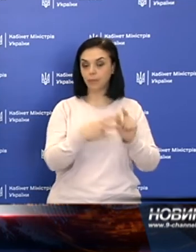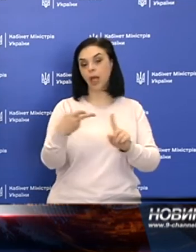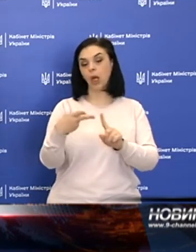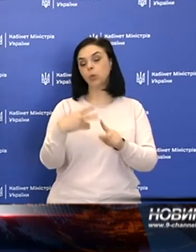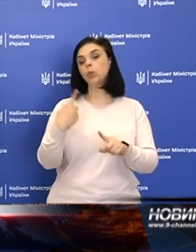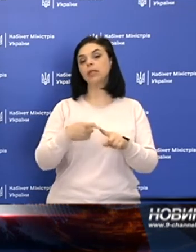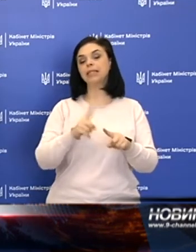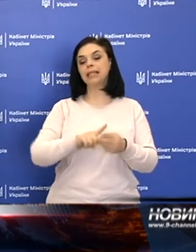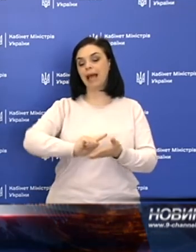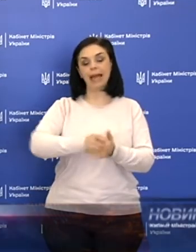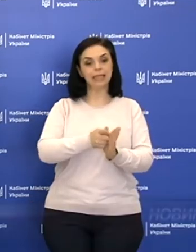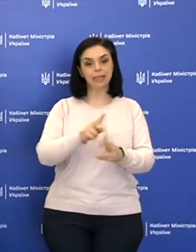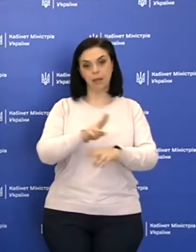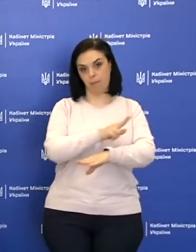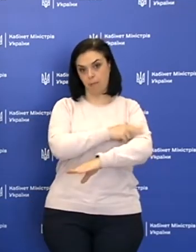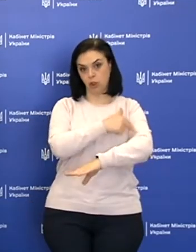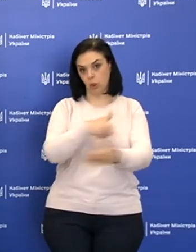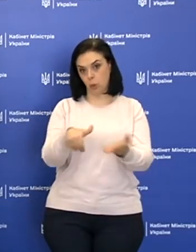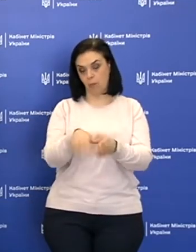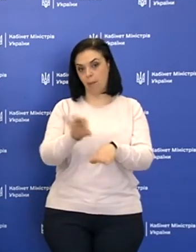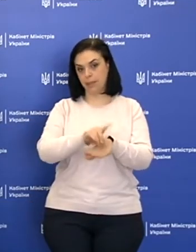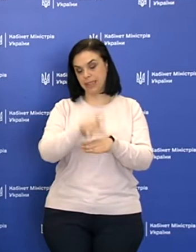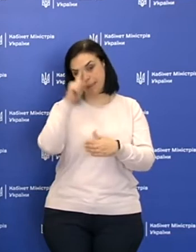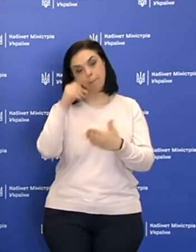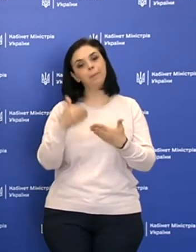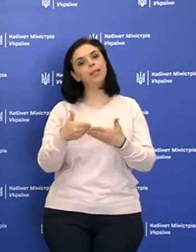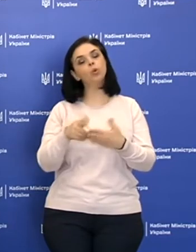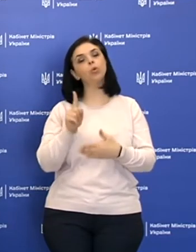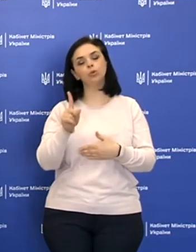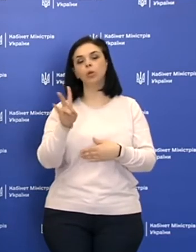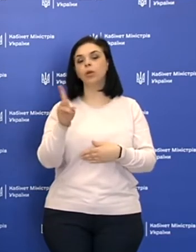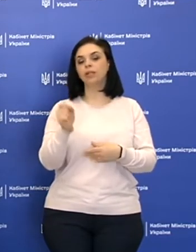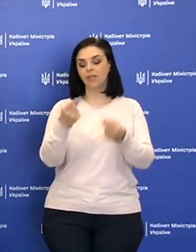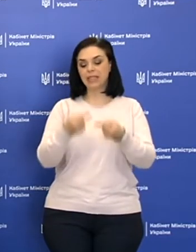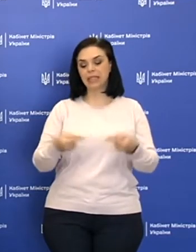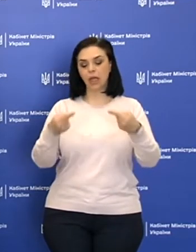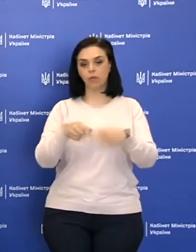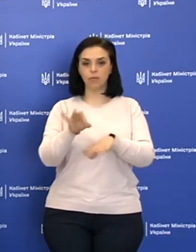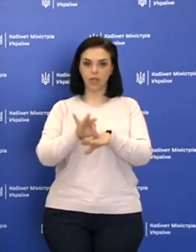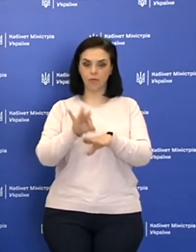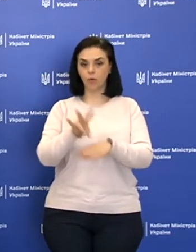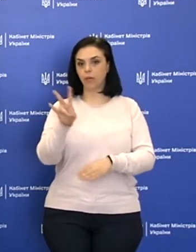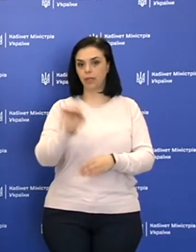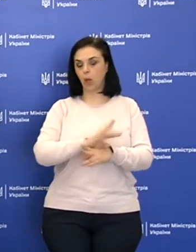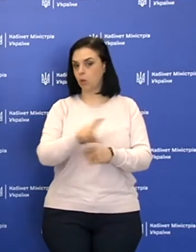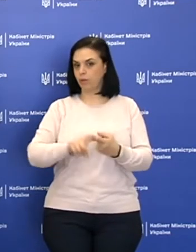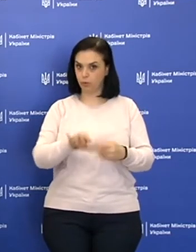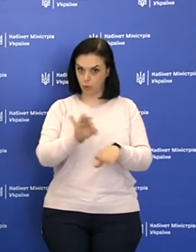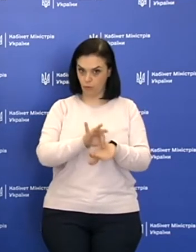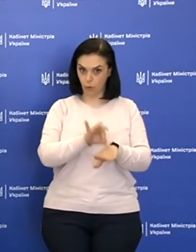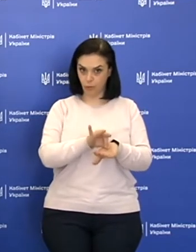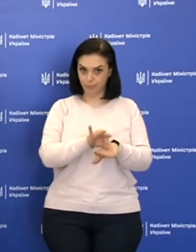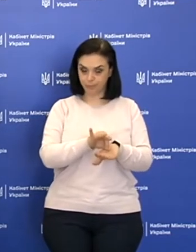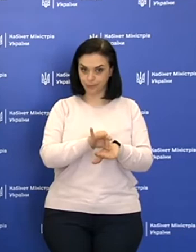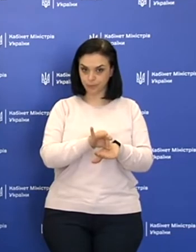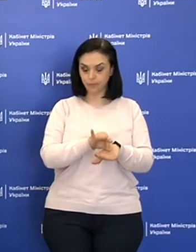Друге – це екстрена медична допомога пацієнтам з підозрою та встановленими захворюванням на коронавірусну хворобу.